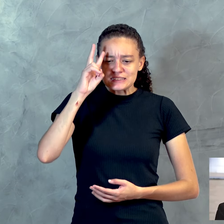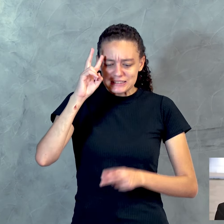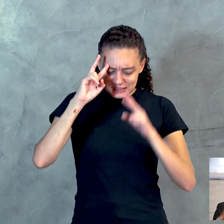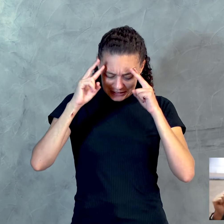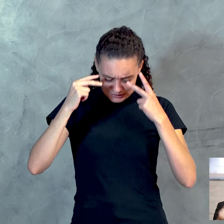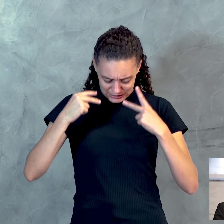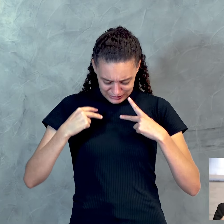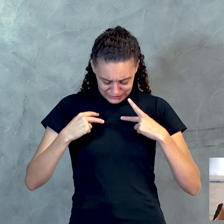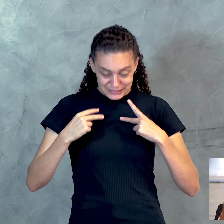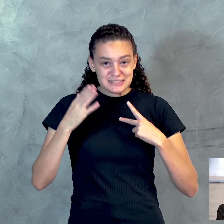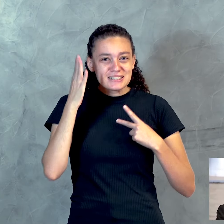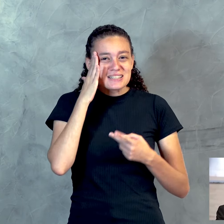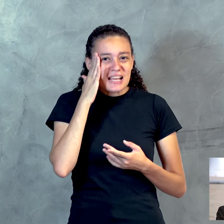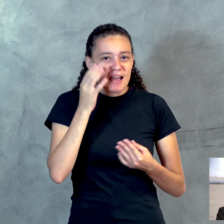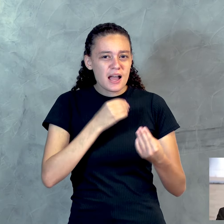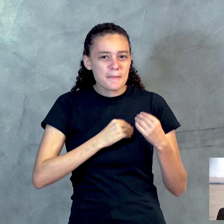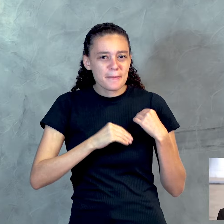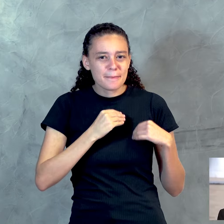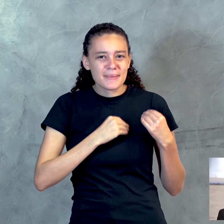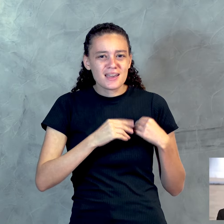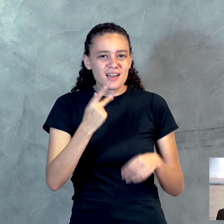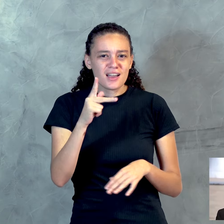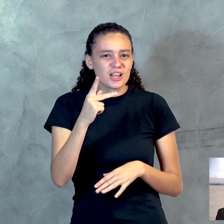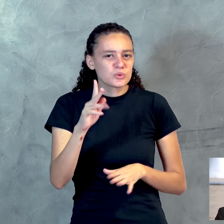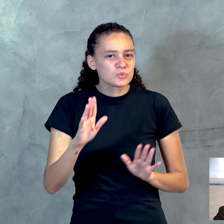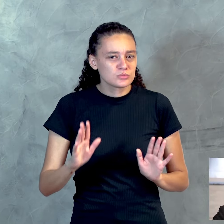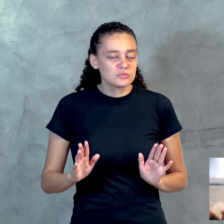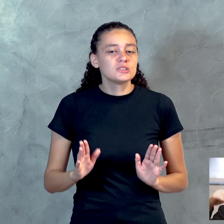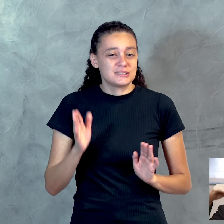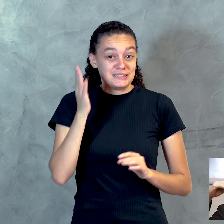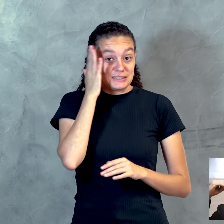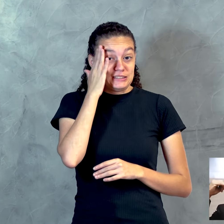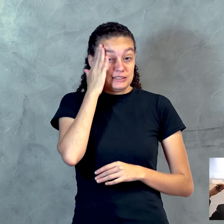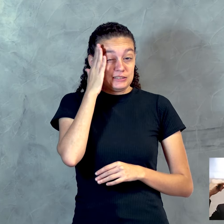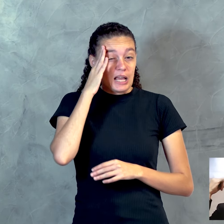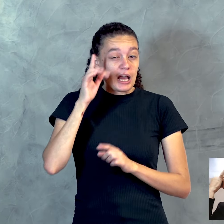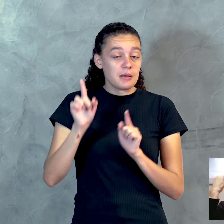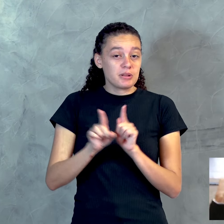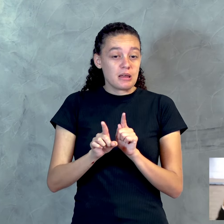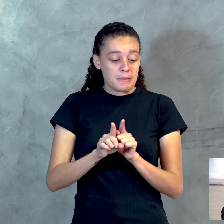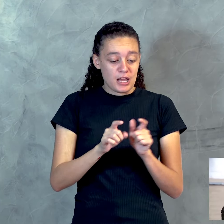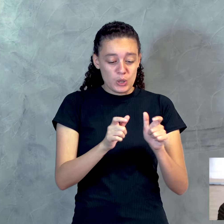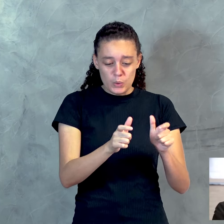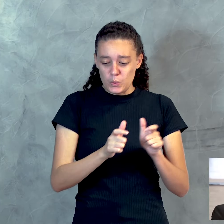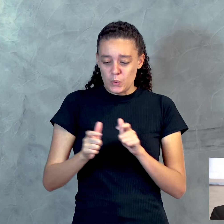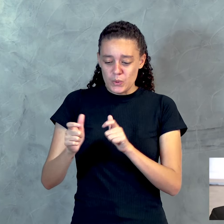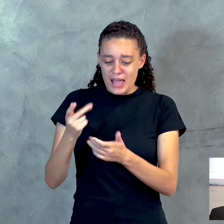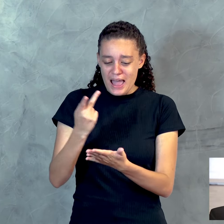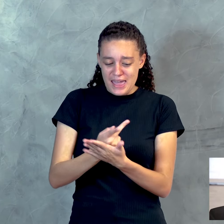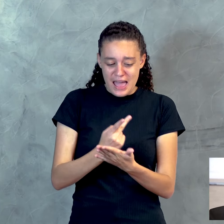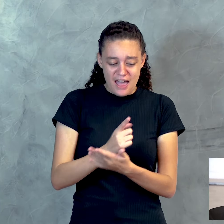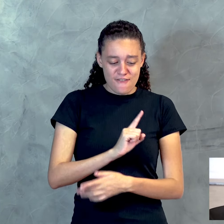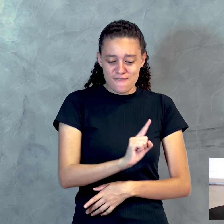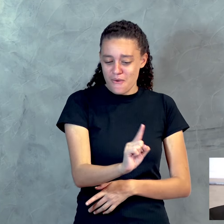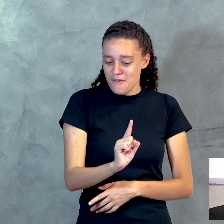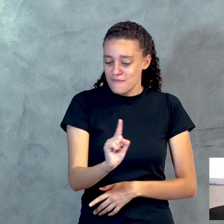que sabe quão pecaminoso sua vida foi, que sabe em quantos lugares errados você esteve,